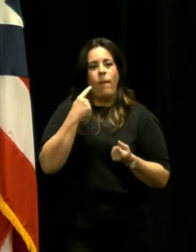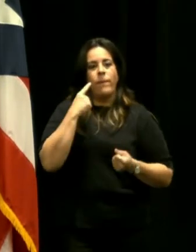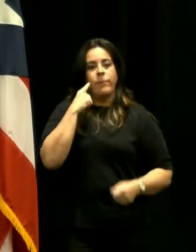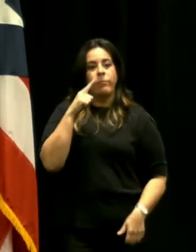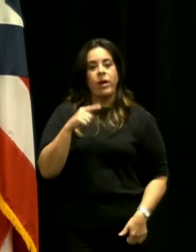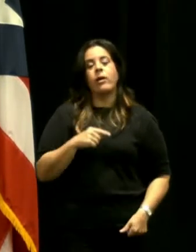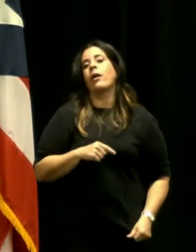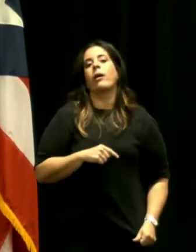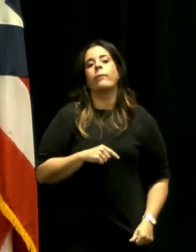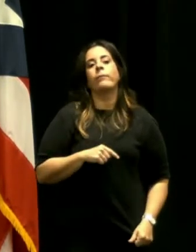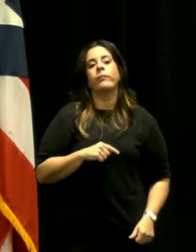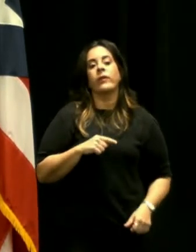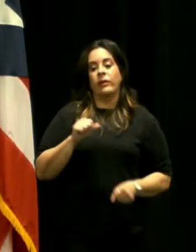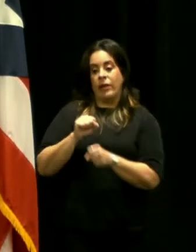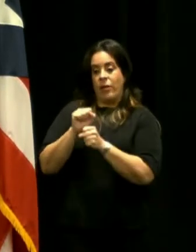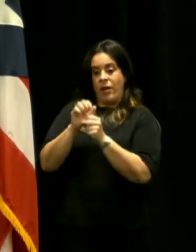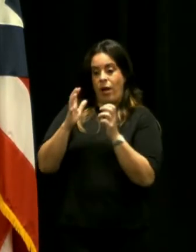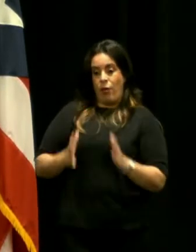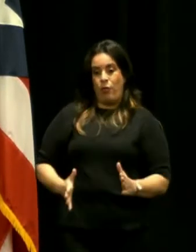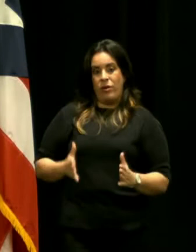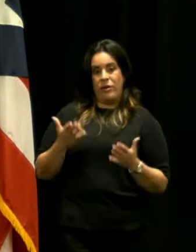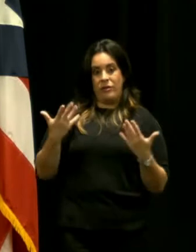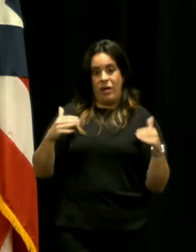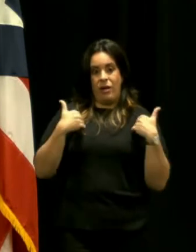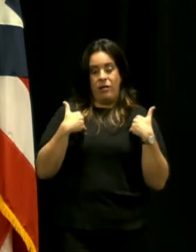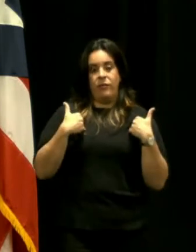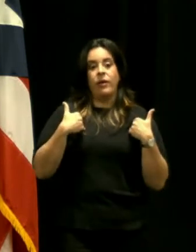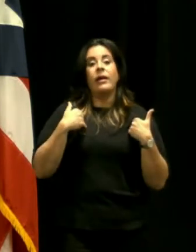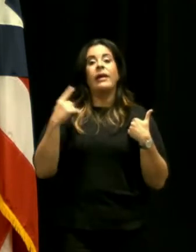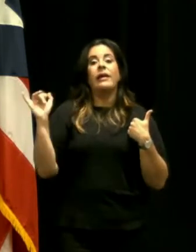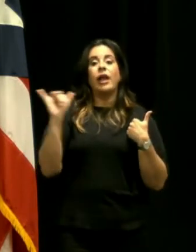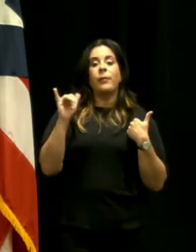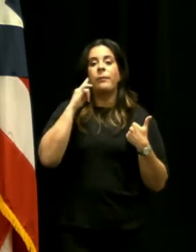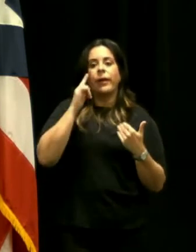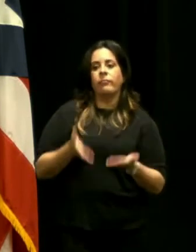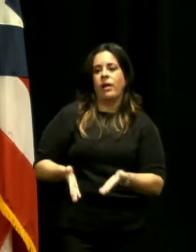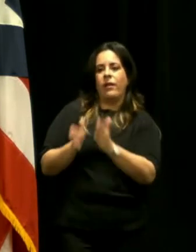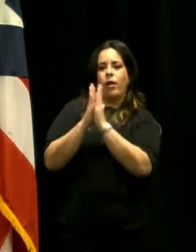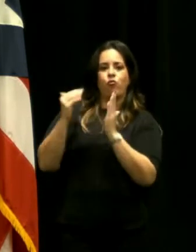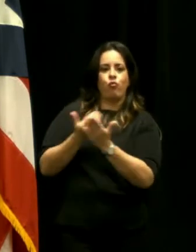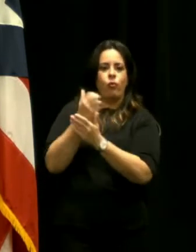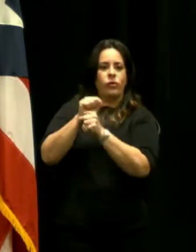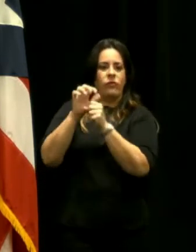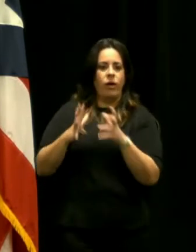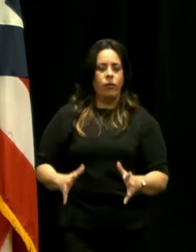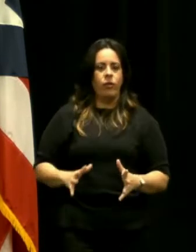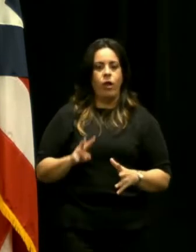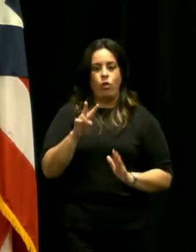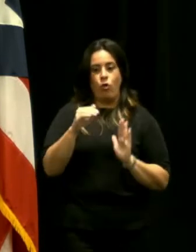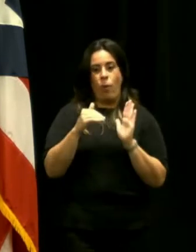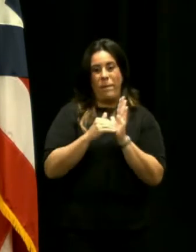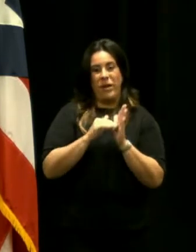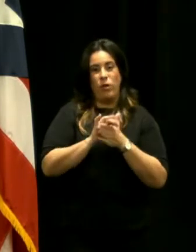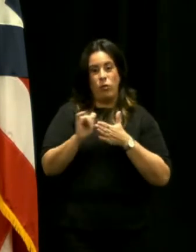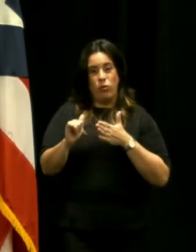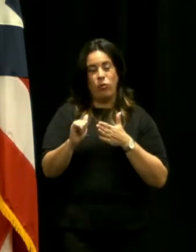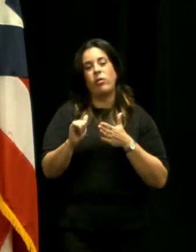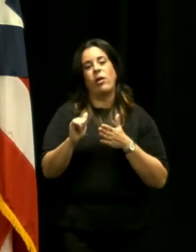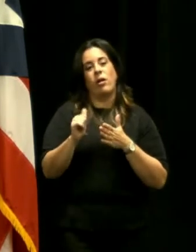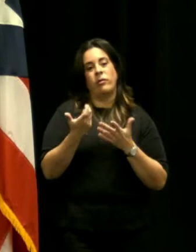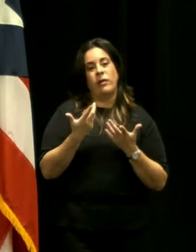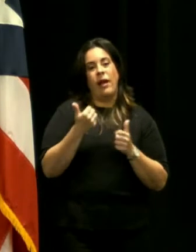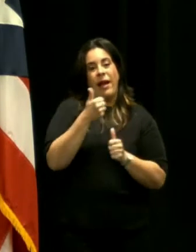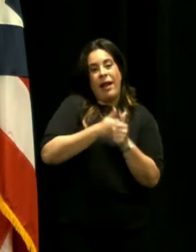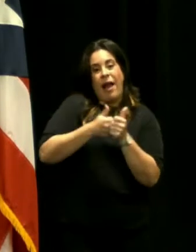los el personal que tienen y segundo para que recluten nuevo personal y estamos hablando de 2 mil dólares por